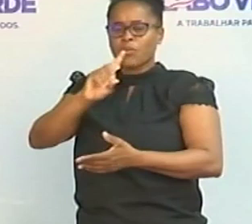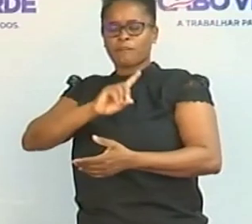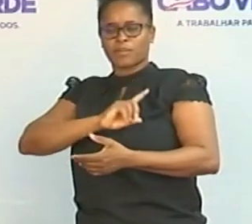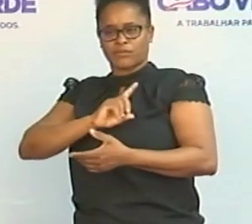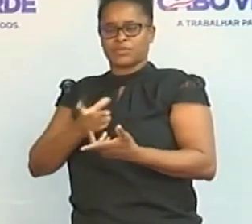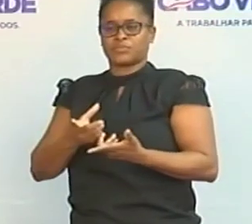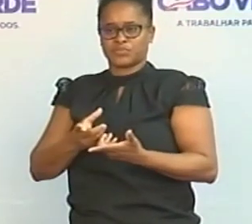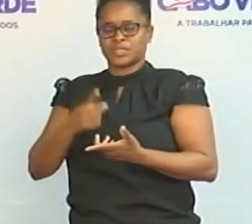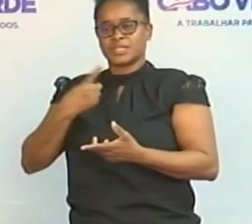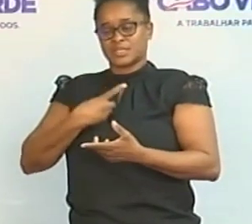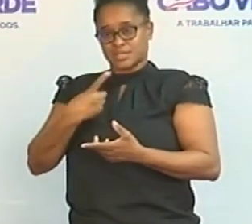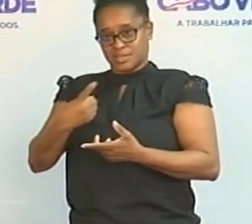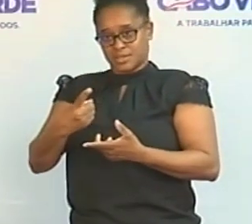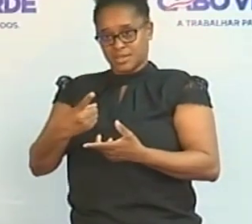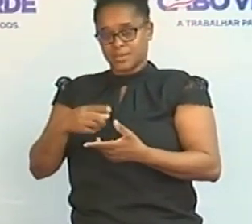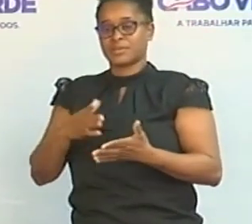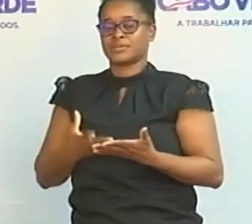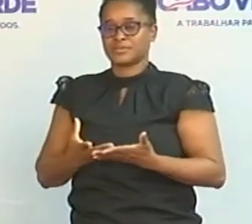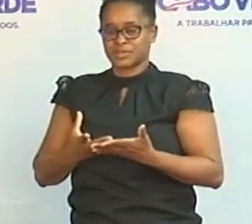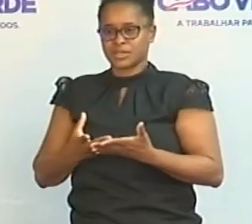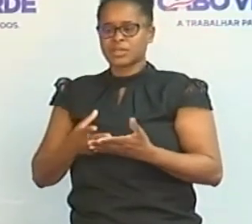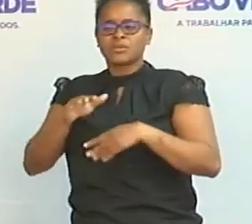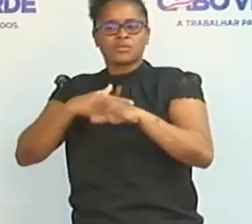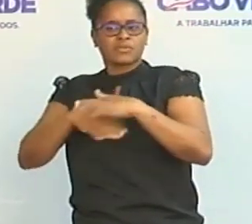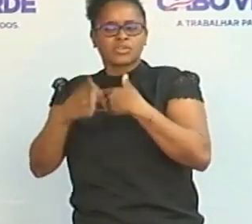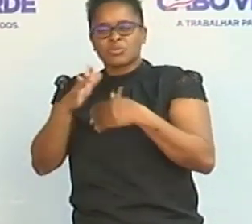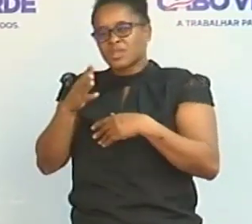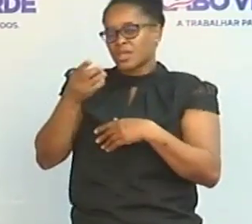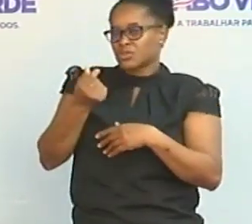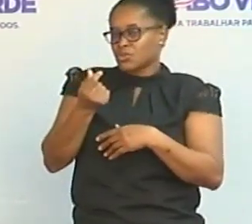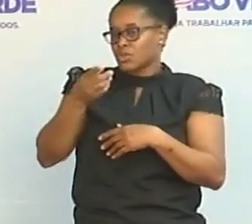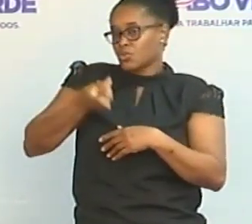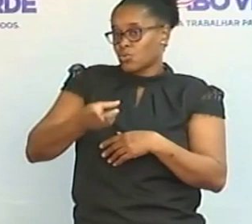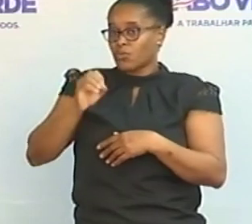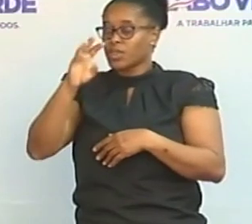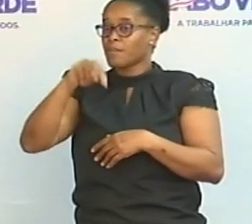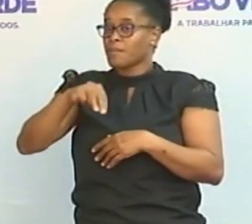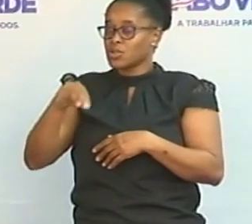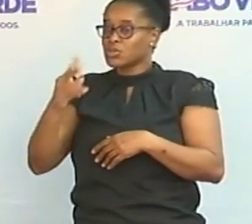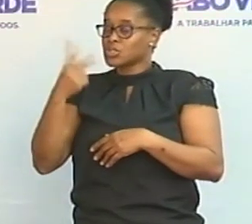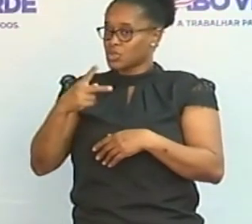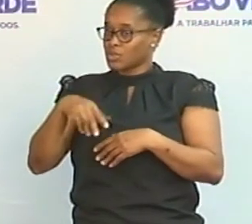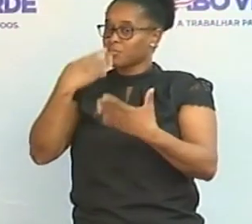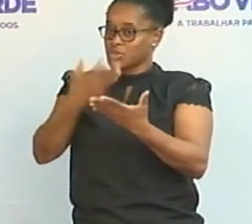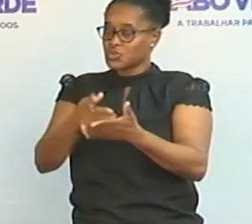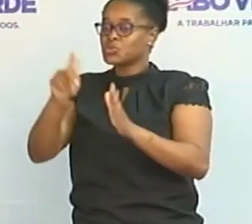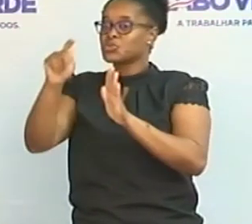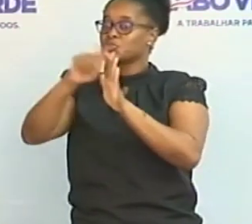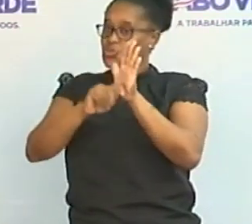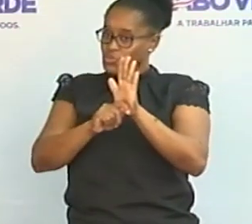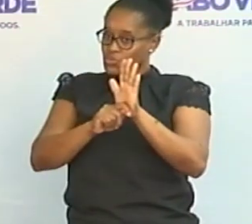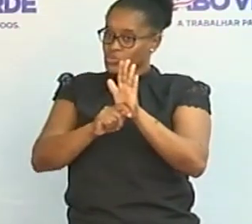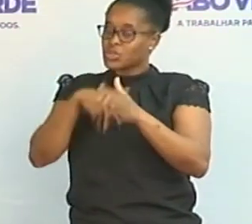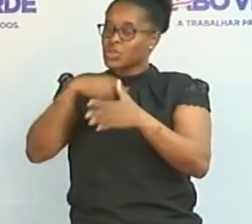também será operacionalizado no montante de 90 milhões de euros. Primeiro-ministro Ulisses